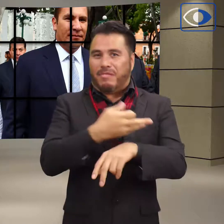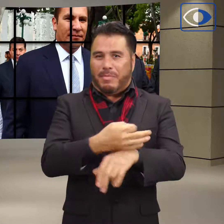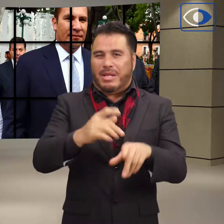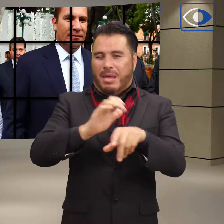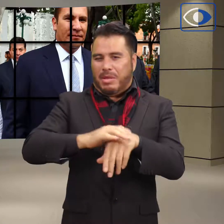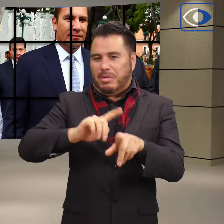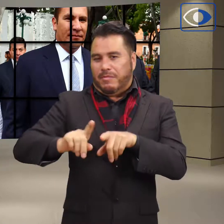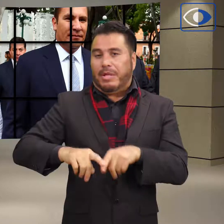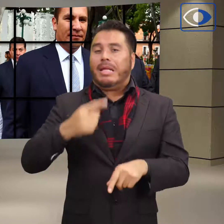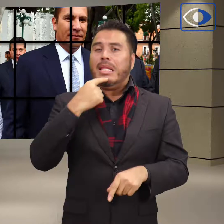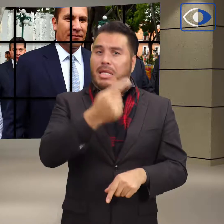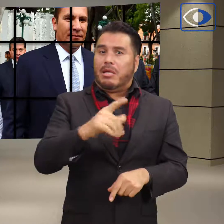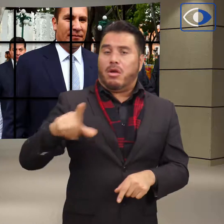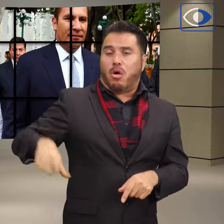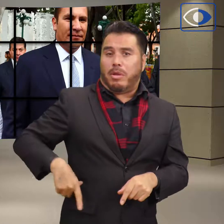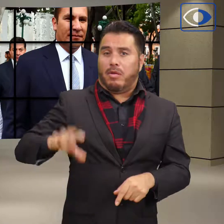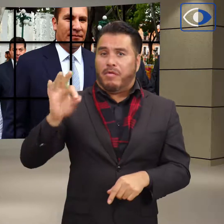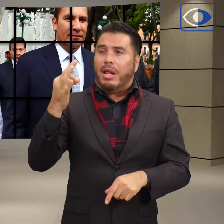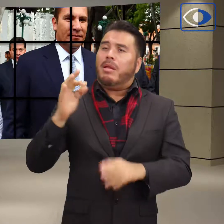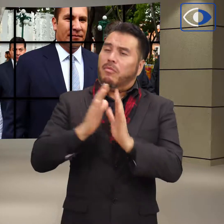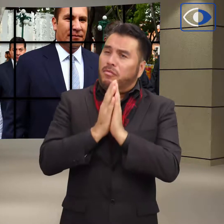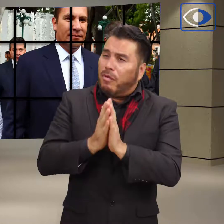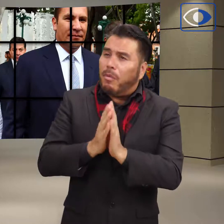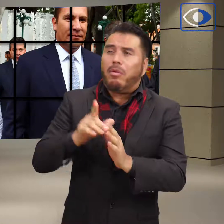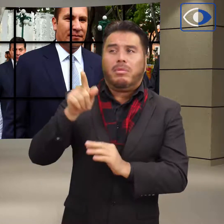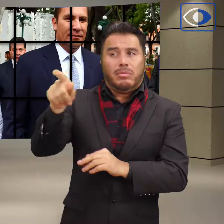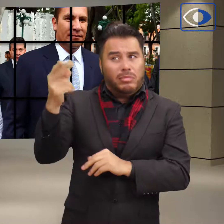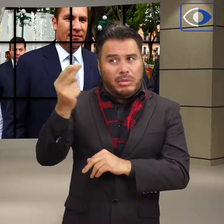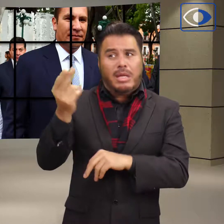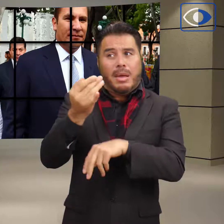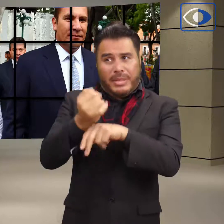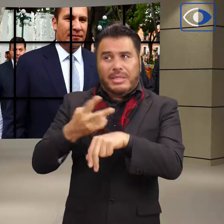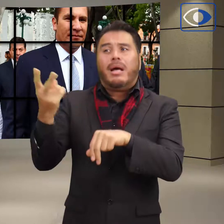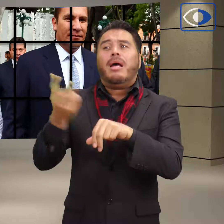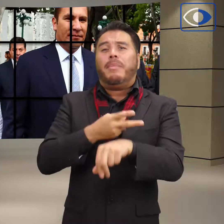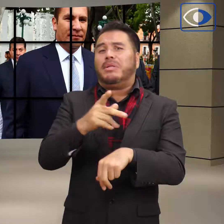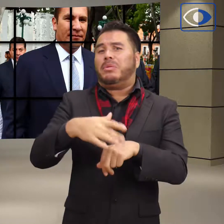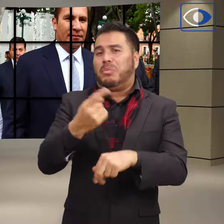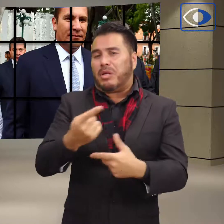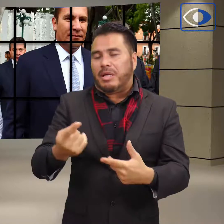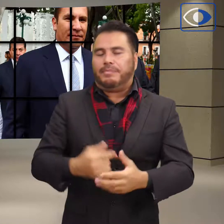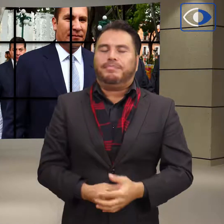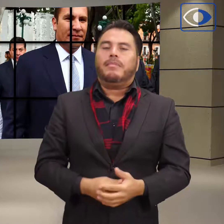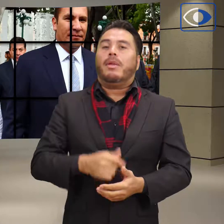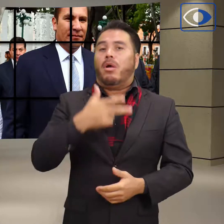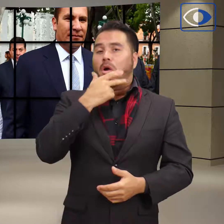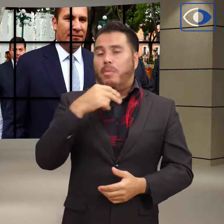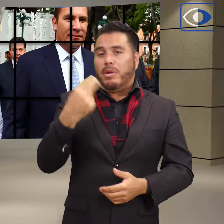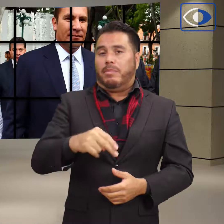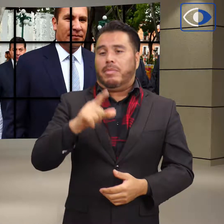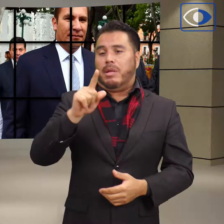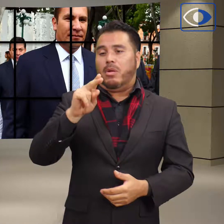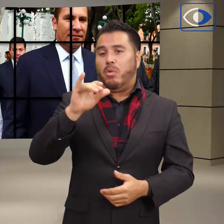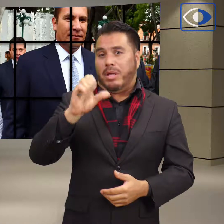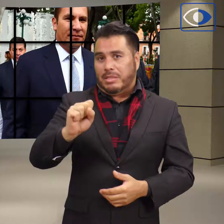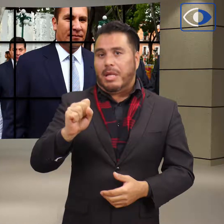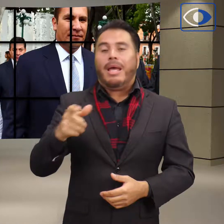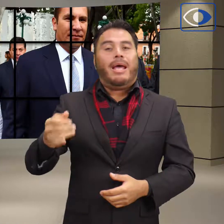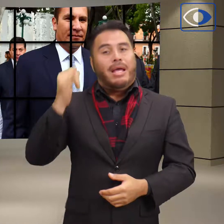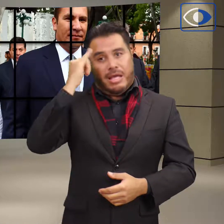sesgos políticos sobre el accidente aéreo. Luis Vang, jefe de la oficina de la gobernatura, consideró oportuno